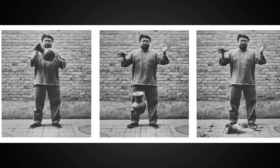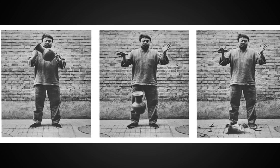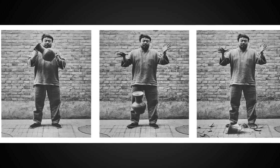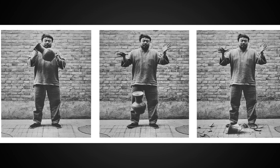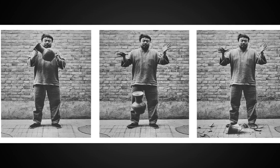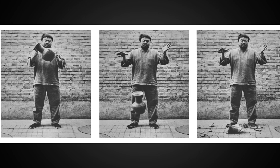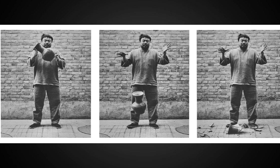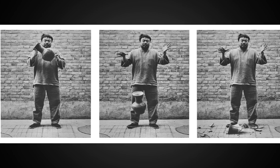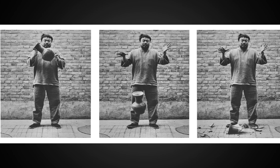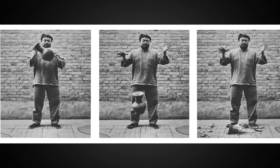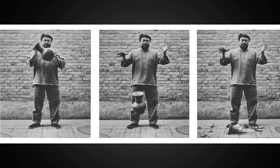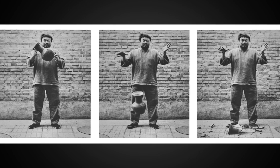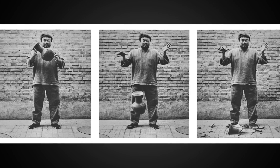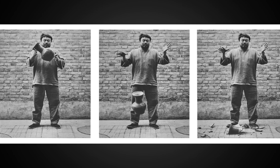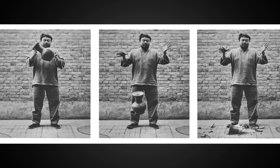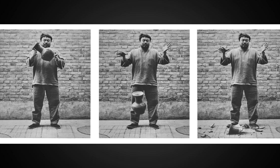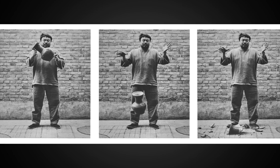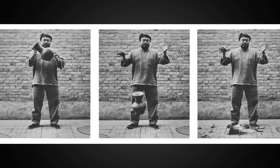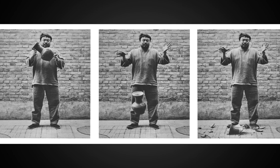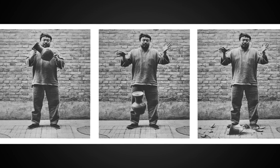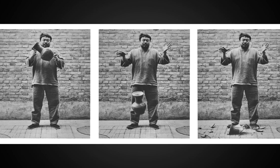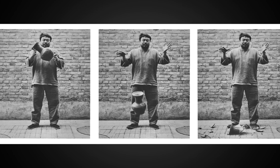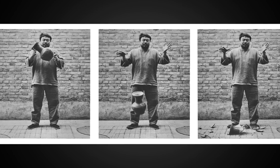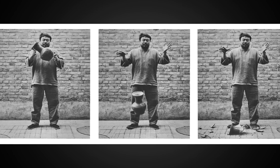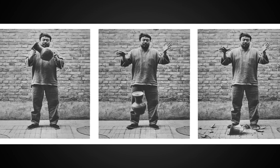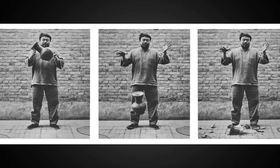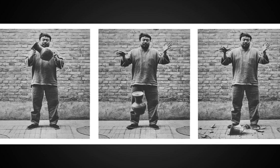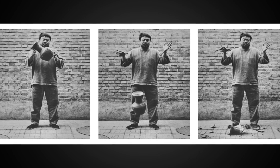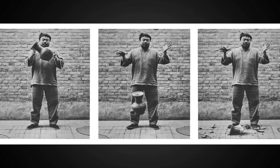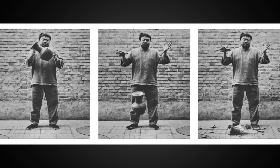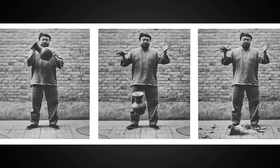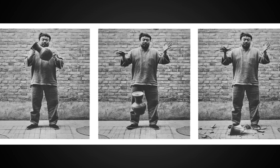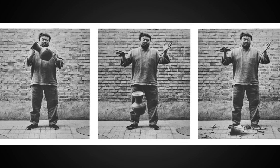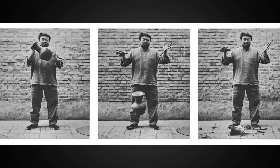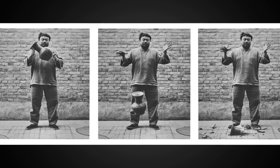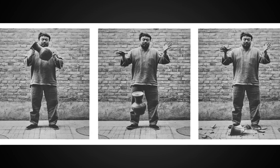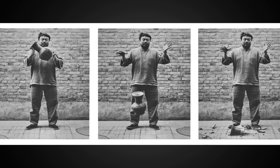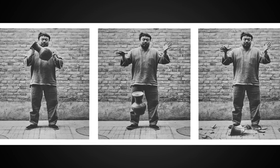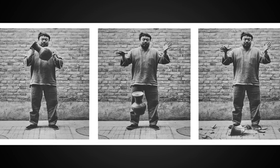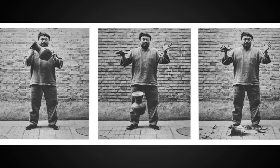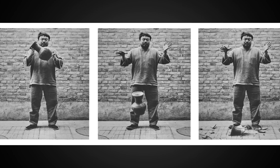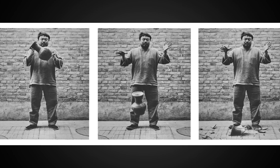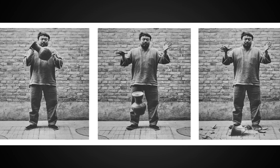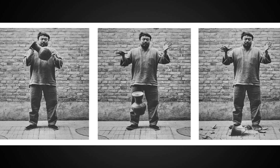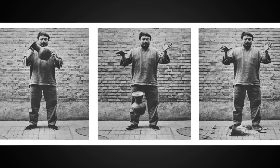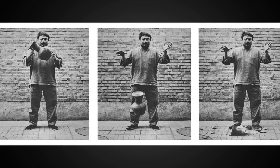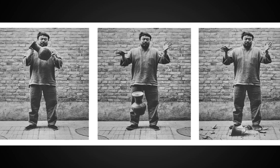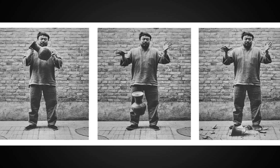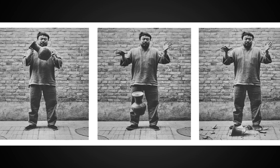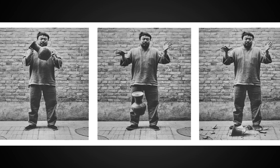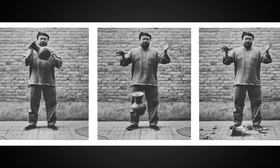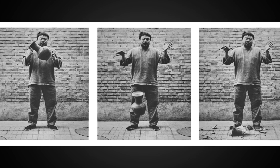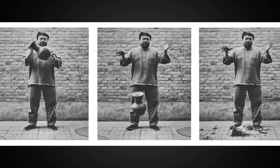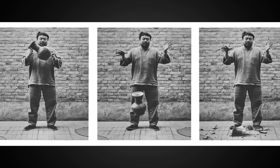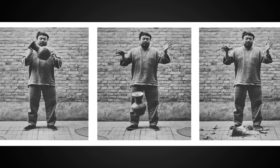dizendo aí é o oposto do que disseram Scruton e Luc Ferri. O que o Ai Weiwei está dizendo é que não, não